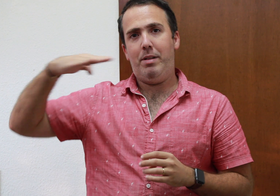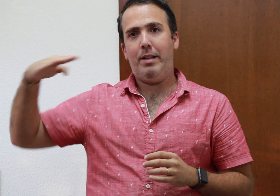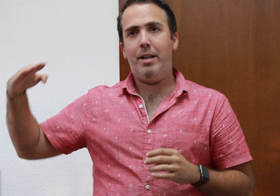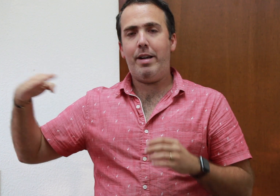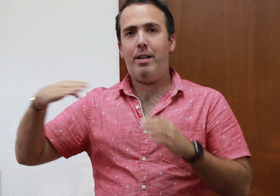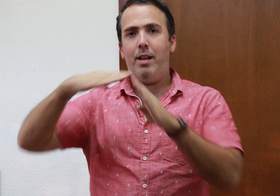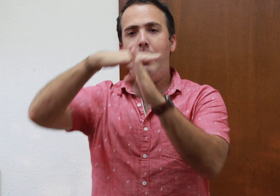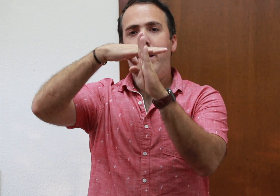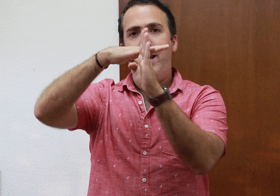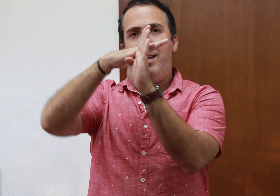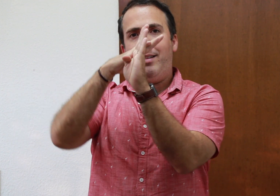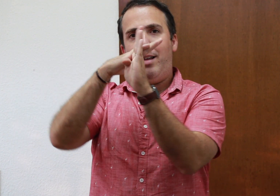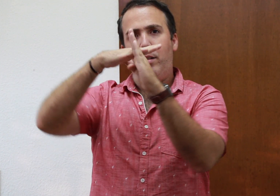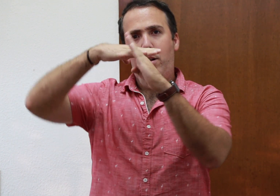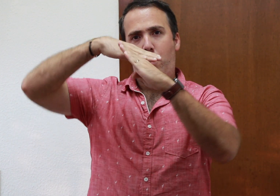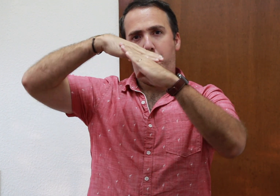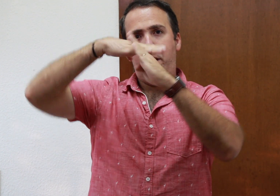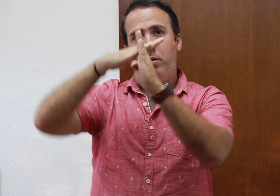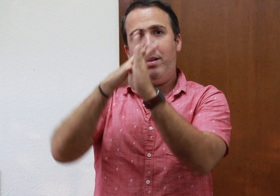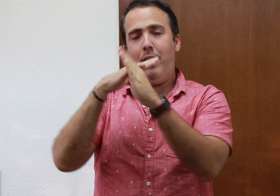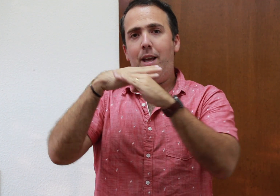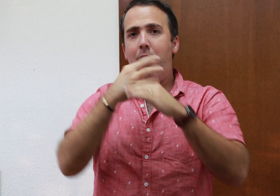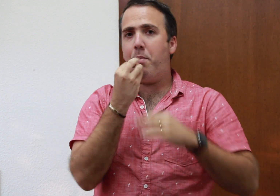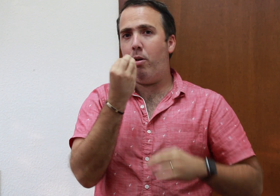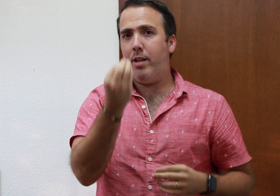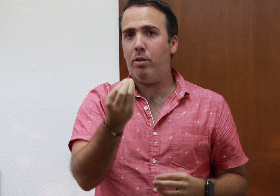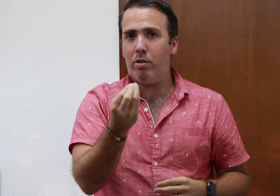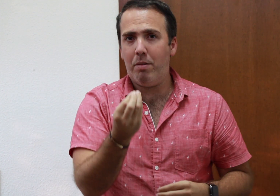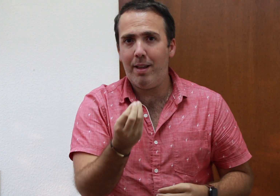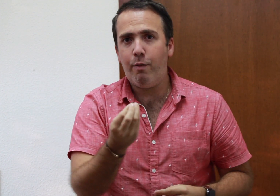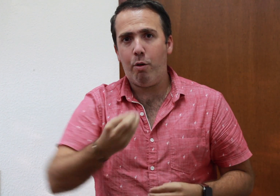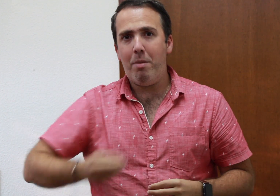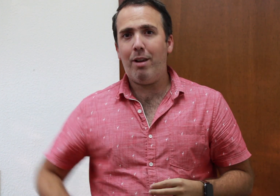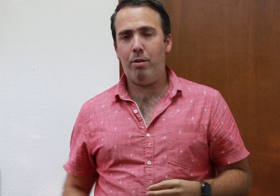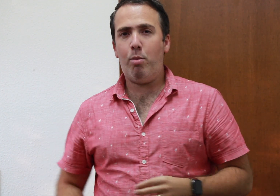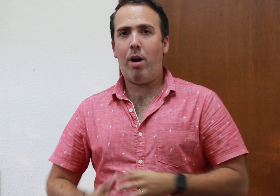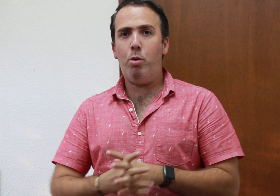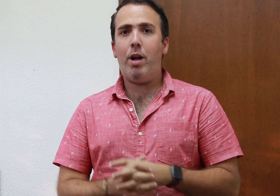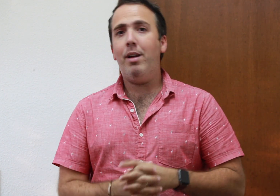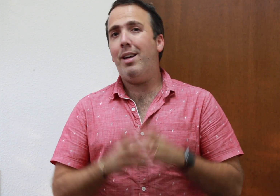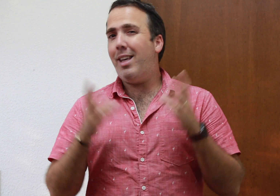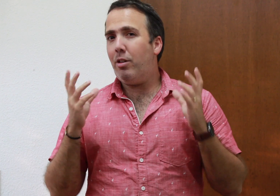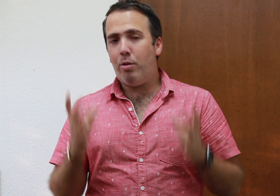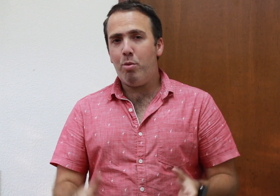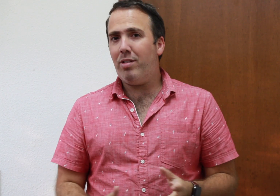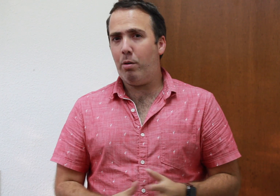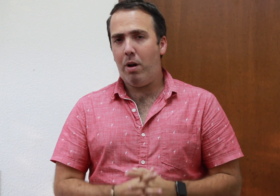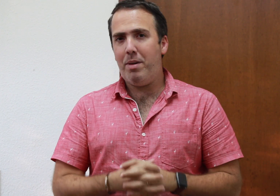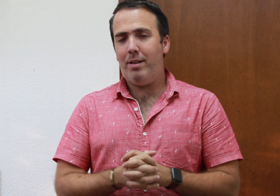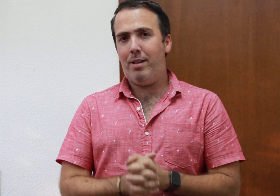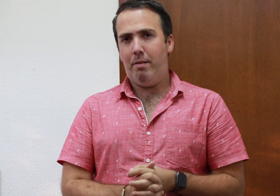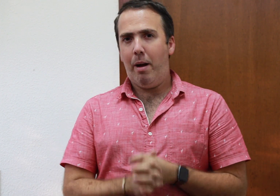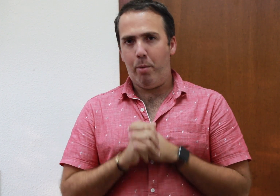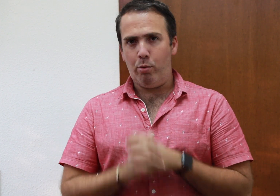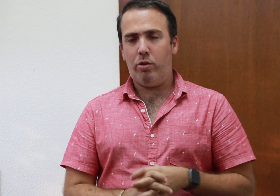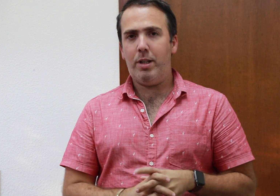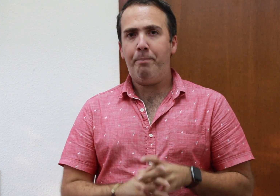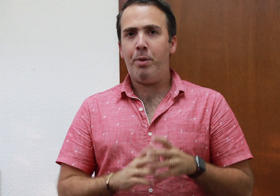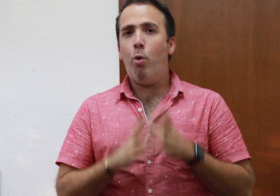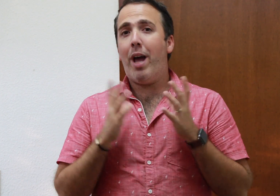mantienes recta, estás rompiendo este eje y por lo tanto se va a deformar tu embocadura y esto muy seguramente te va a producir un